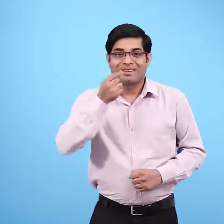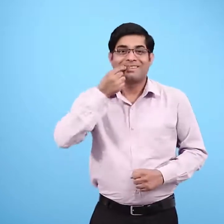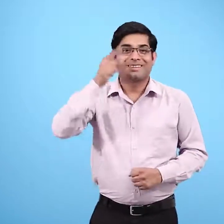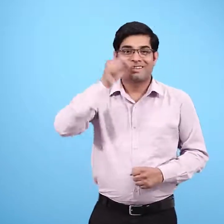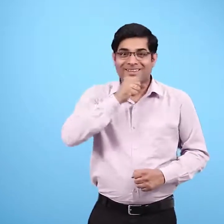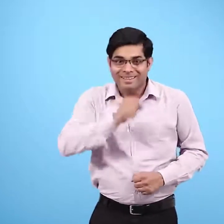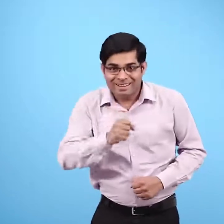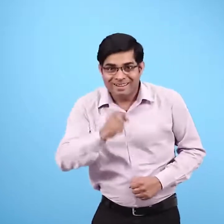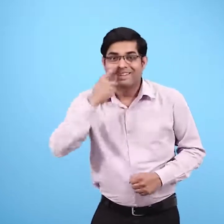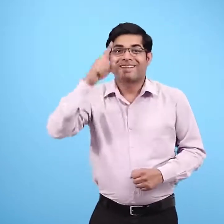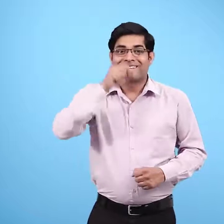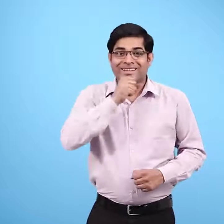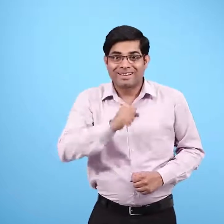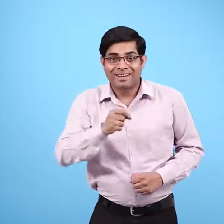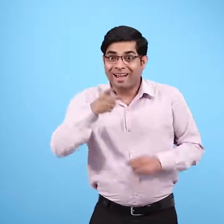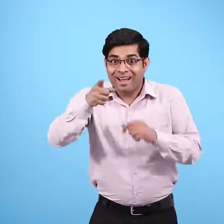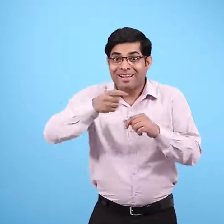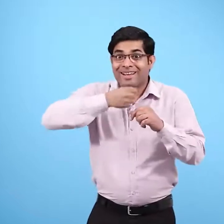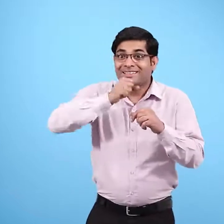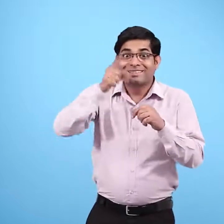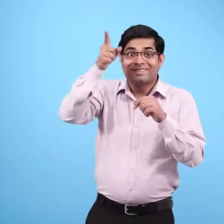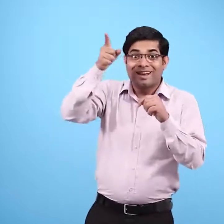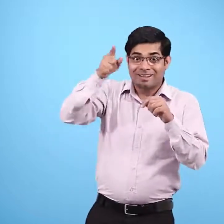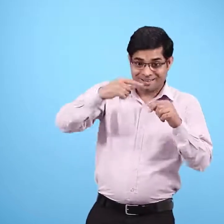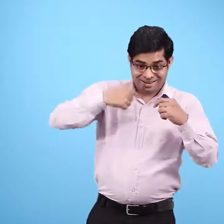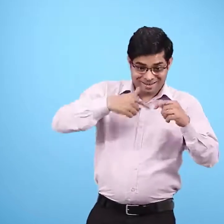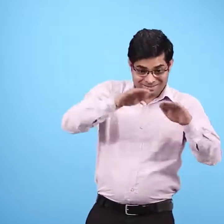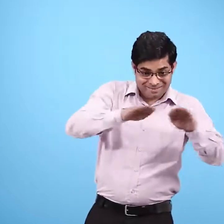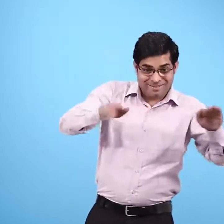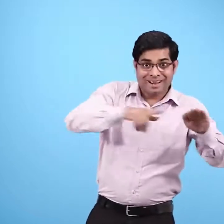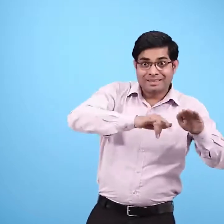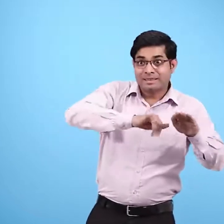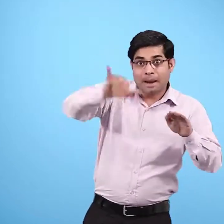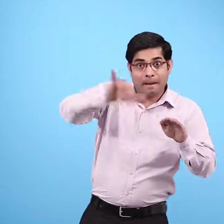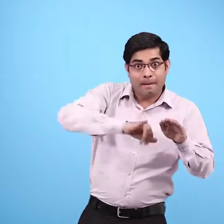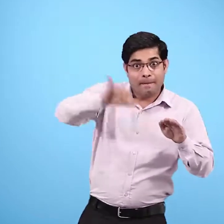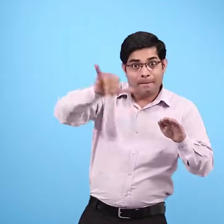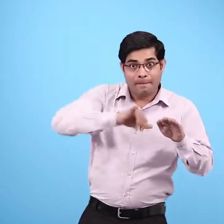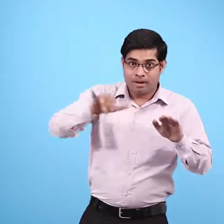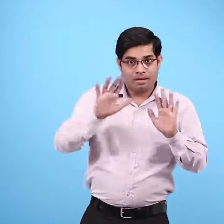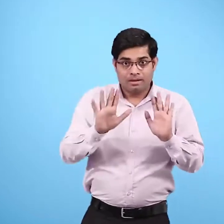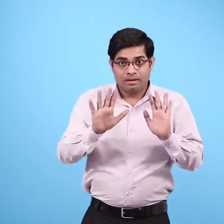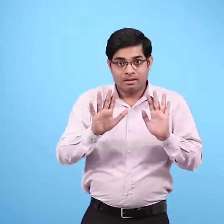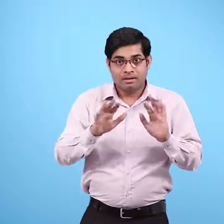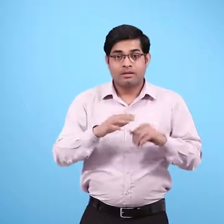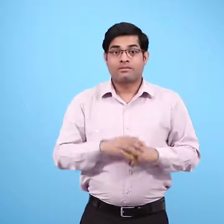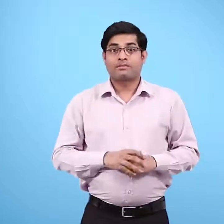दादा दादी से पूछो कि जब वे तुम्हारी उम्र के थे तब वे एक दिन में क्या क्या काम करते थे